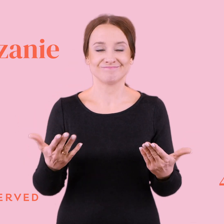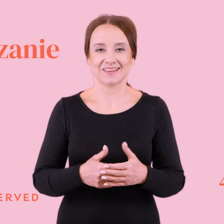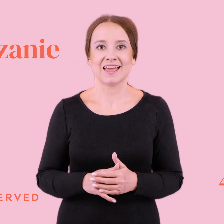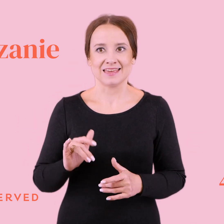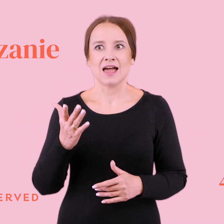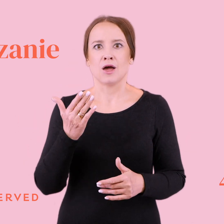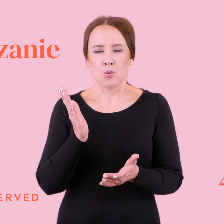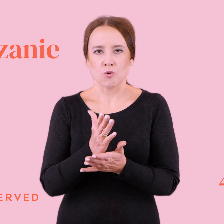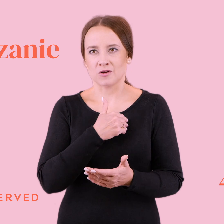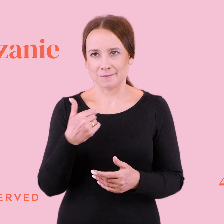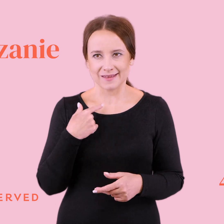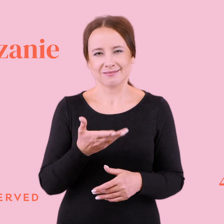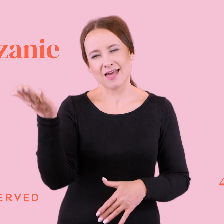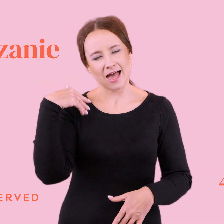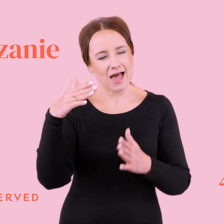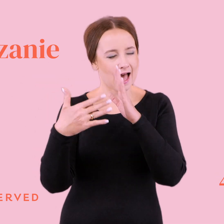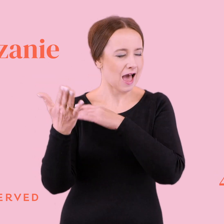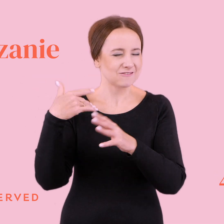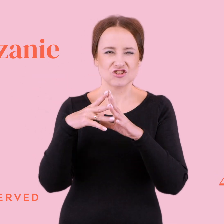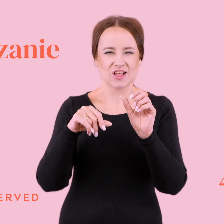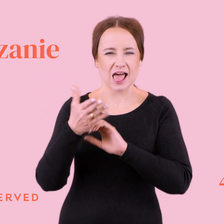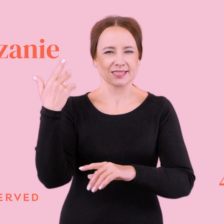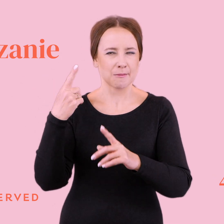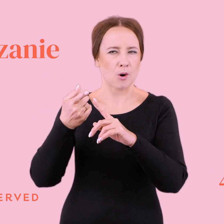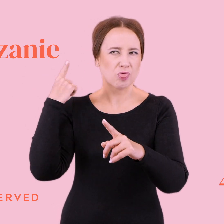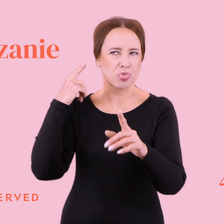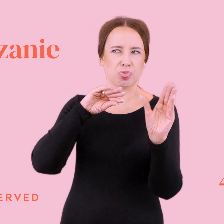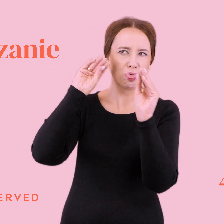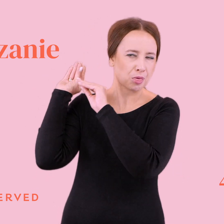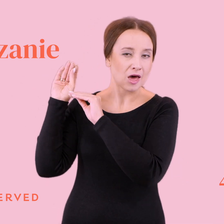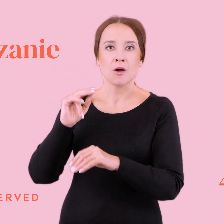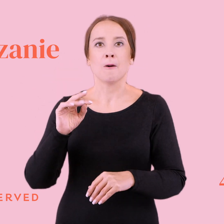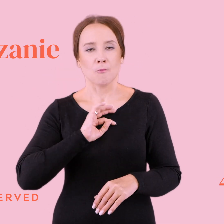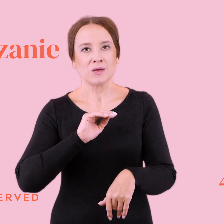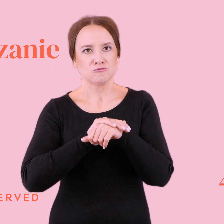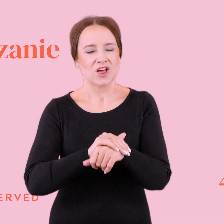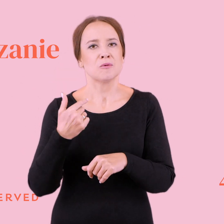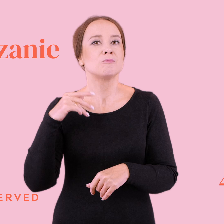jak już się przenieśliśmy w te czasy, ponad 10 lat temu, to mój przyjaciel miał wtedy chłopaka, który był